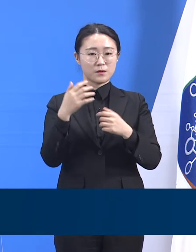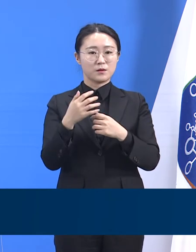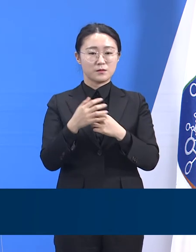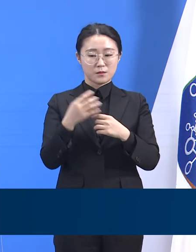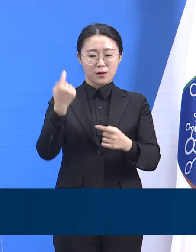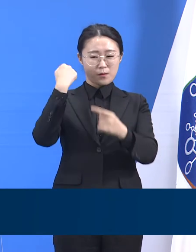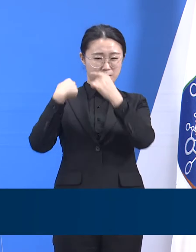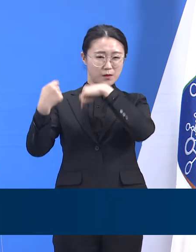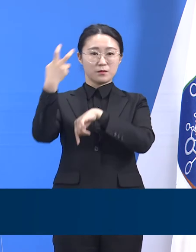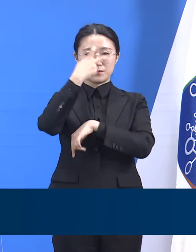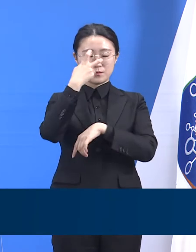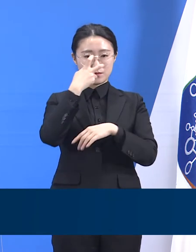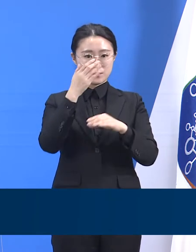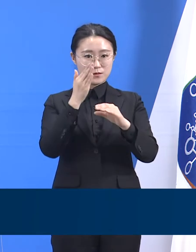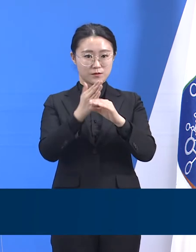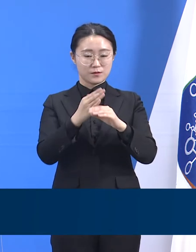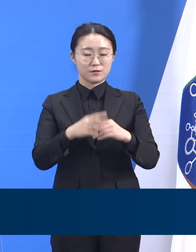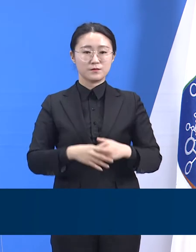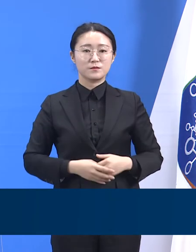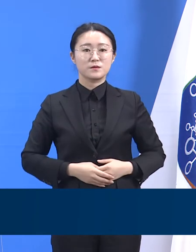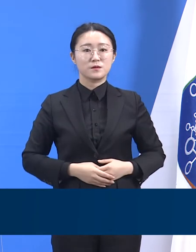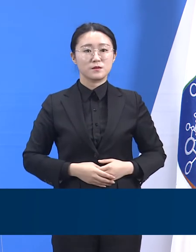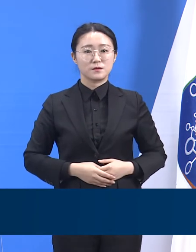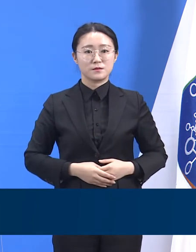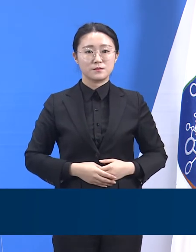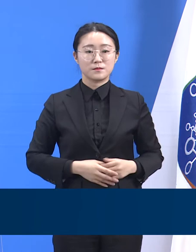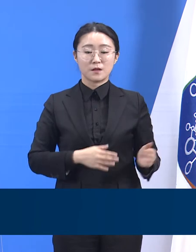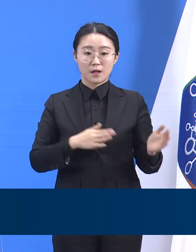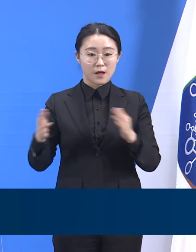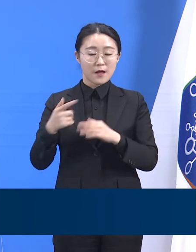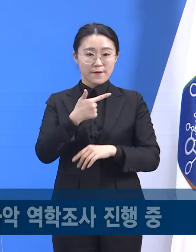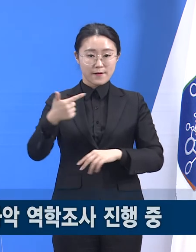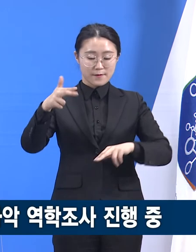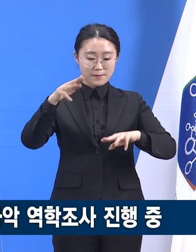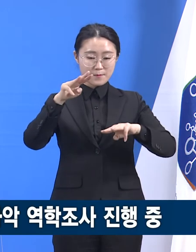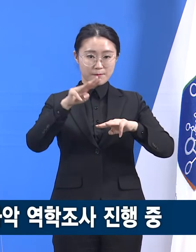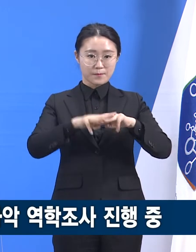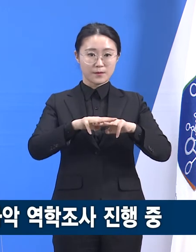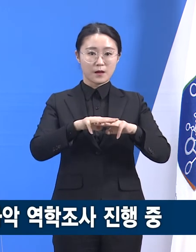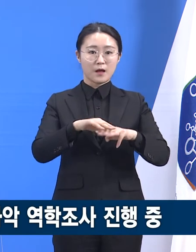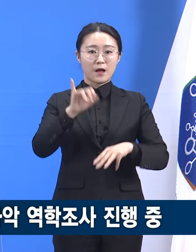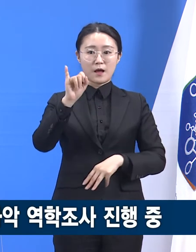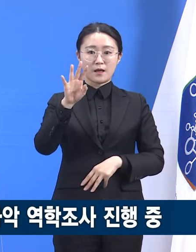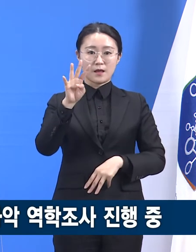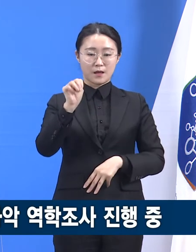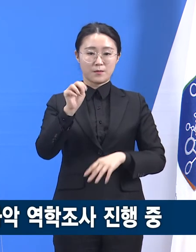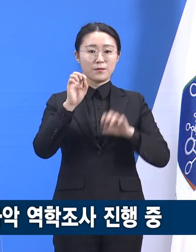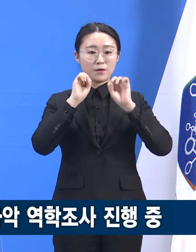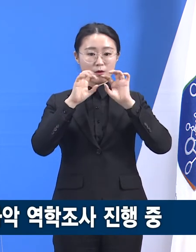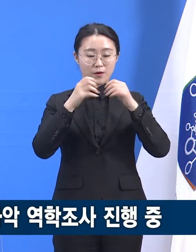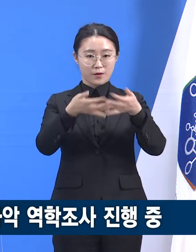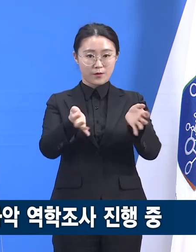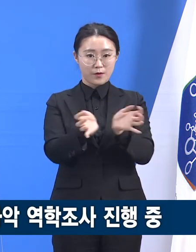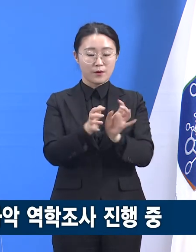다음은 대전 IEM 교회 관련 도내 검사 현황에 대해서 말씀드립니다.